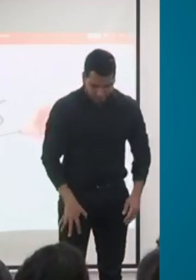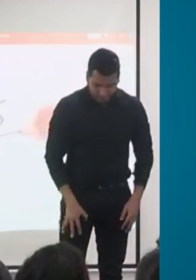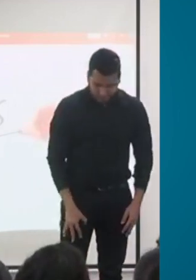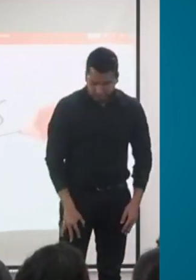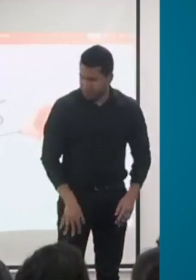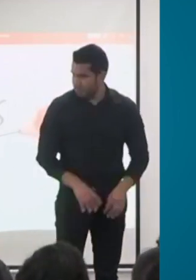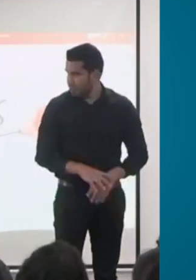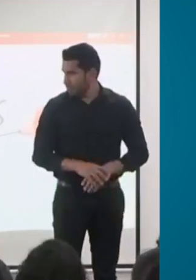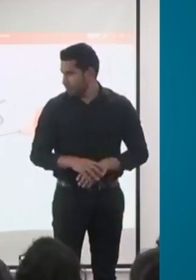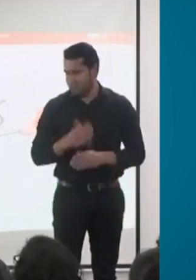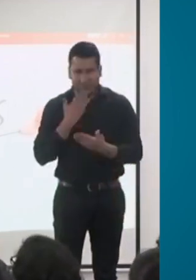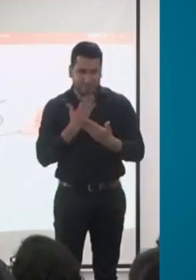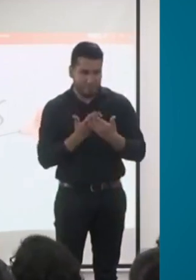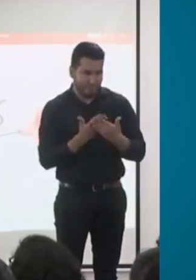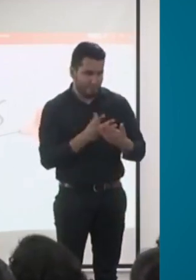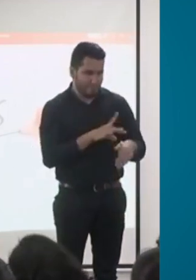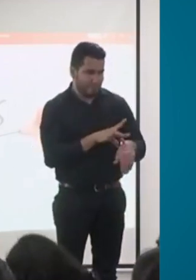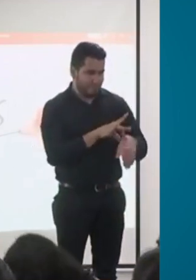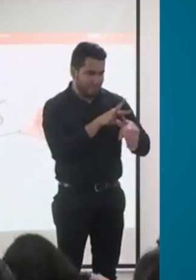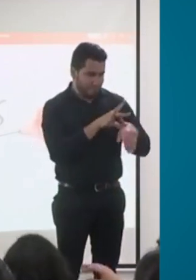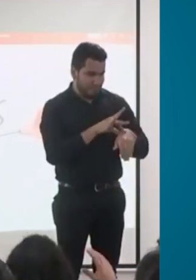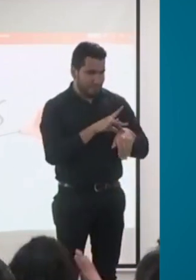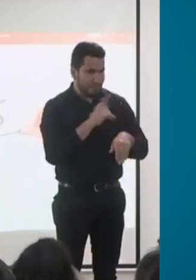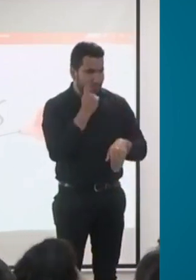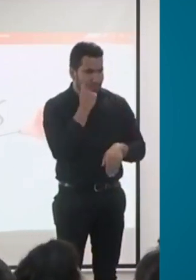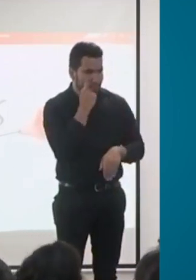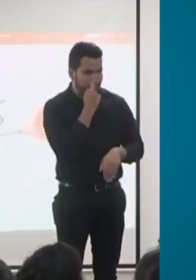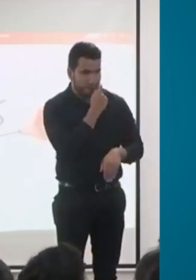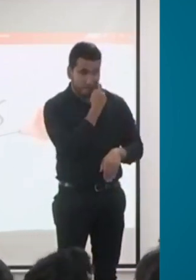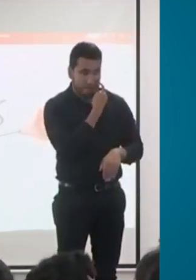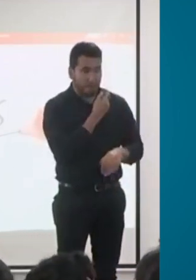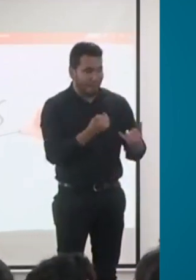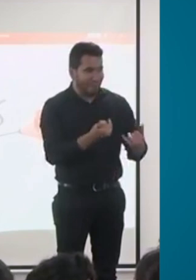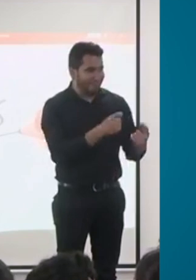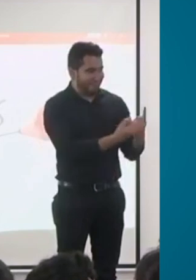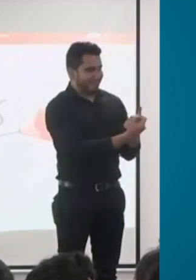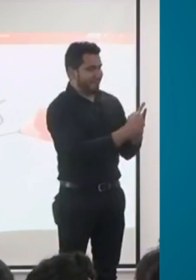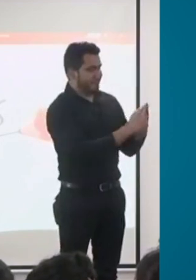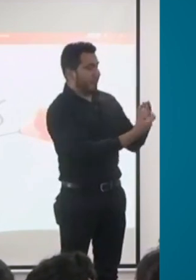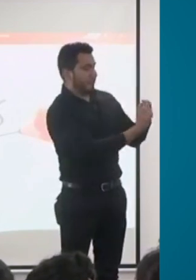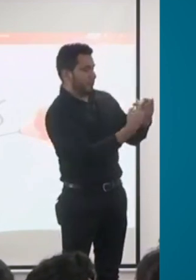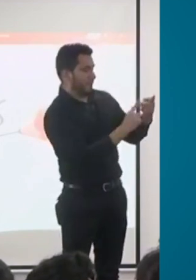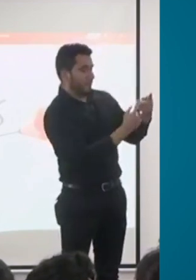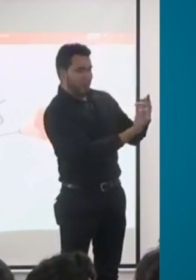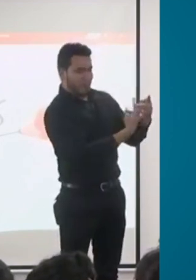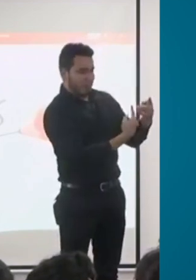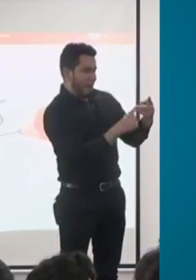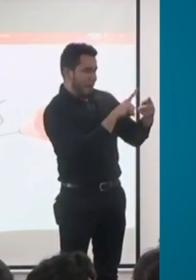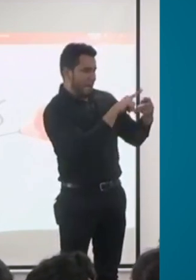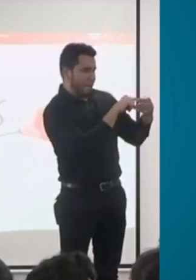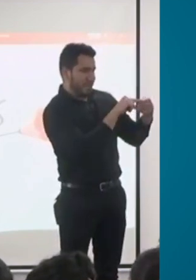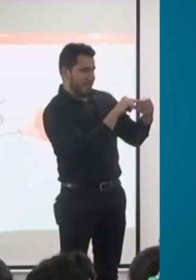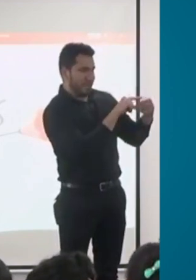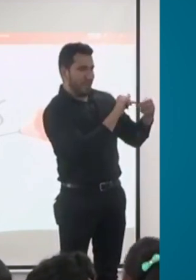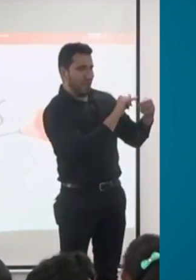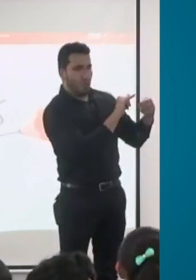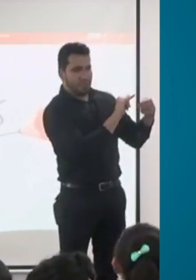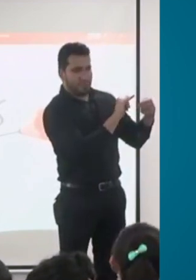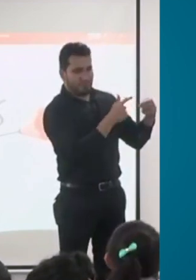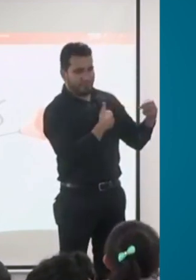Listo. Las siguientes dos preguntas son muy similares. Voy a leer la primera. ¿Cuál es el paso a paso para acceder